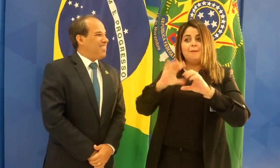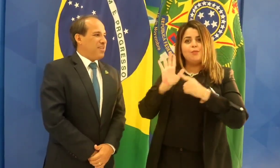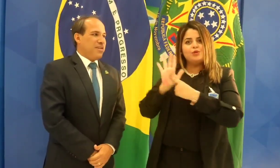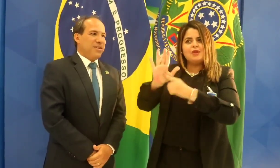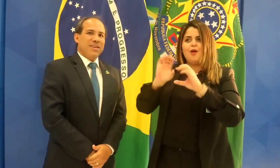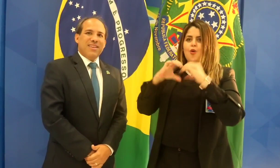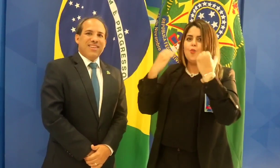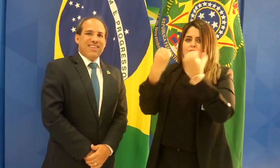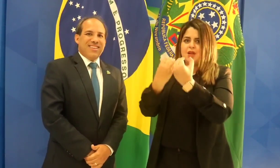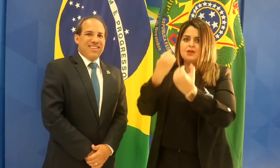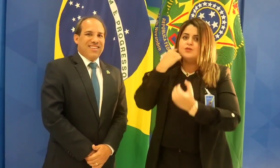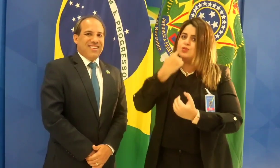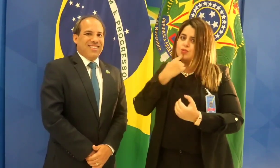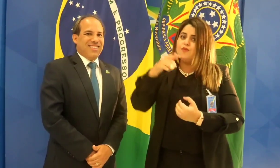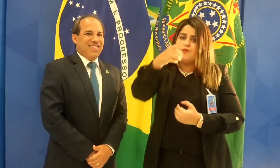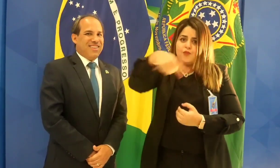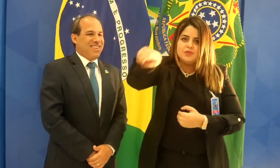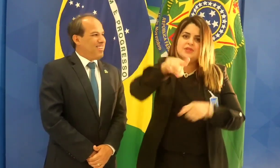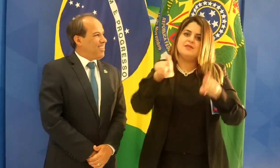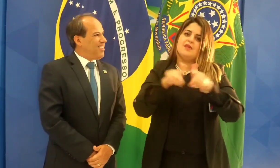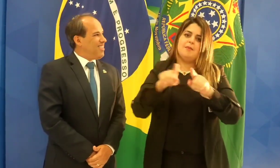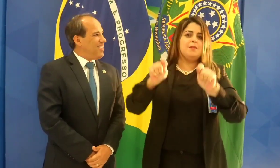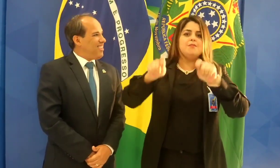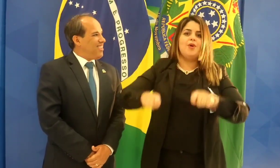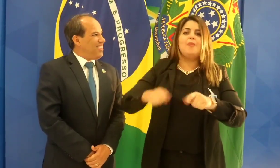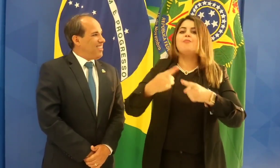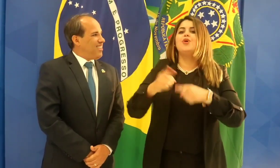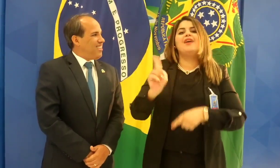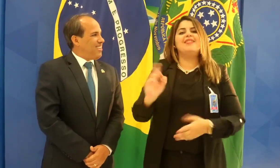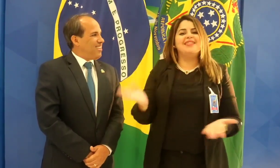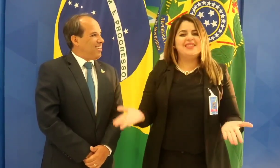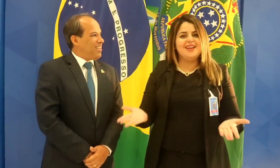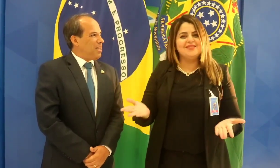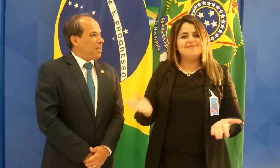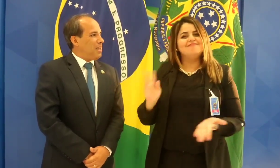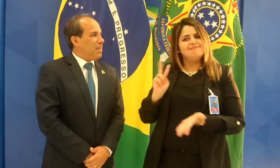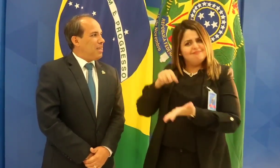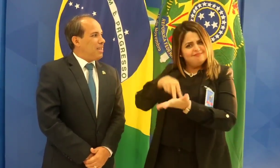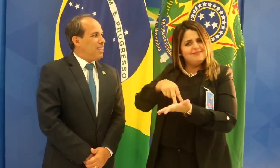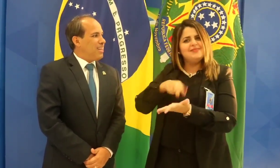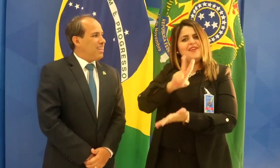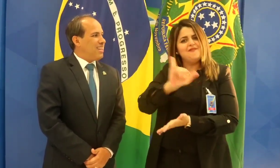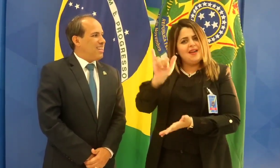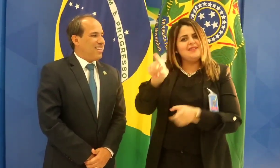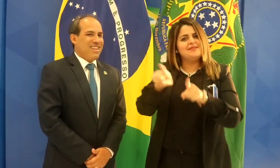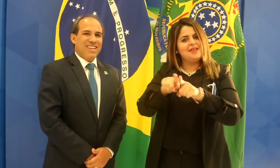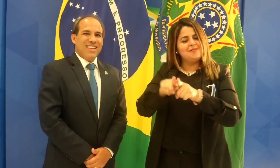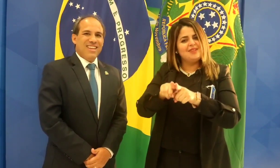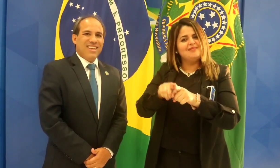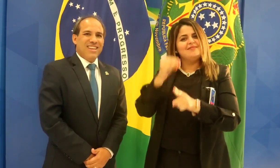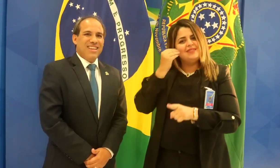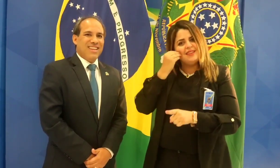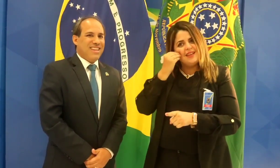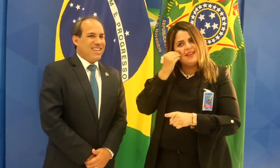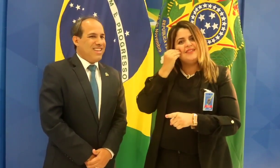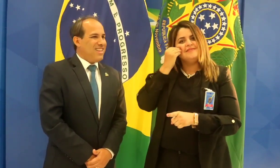que a comunidade surda pode avançar, alavancar, sim Vocês são capazes, surdos, ouvintes, sim, vamos lá,